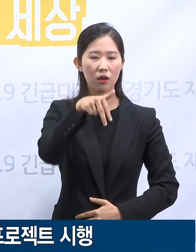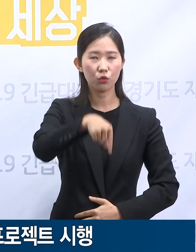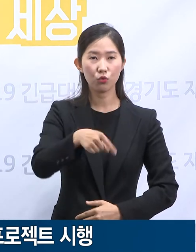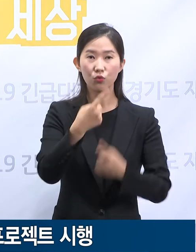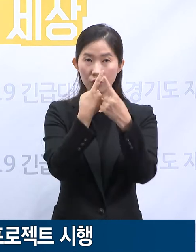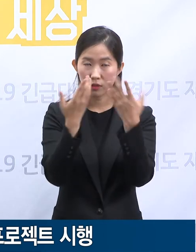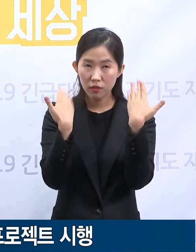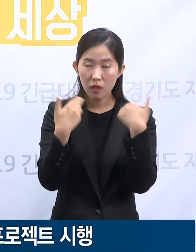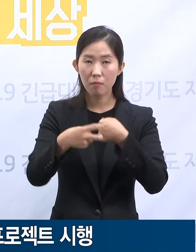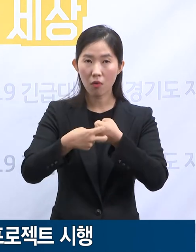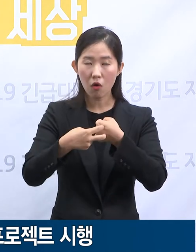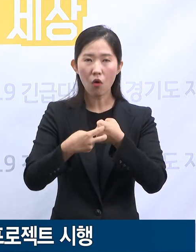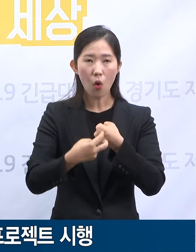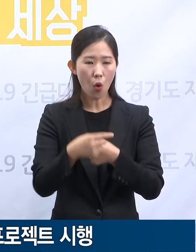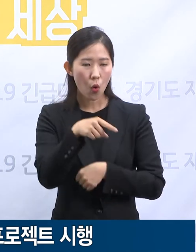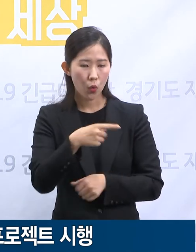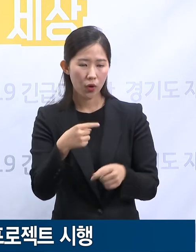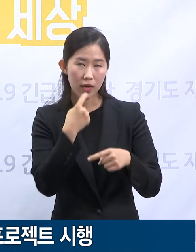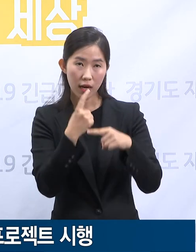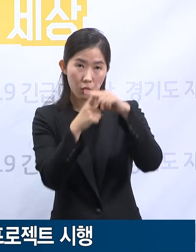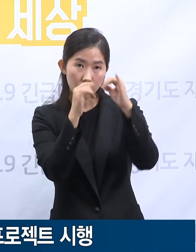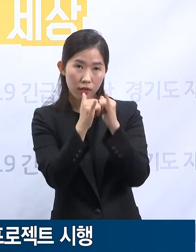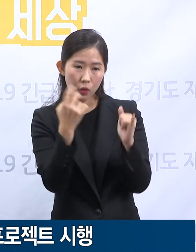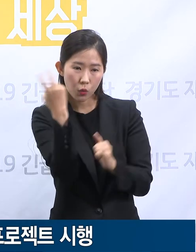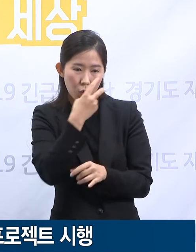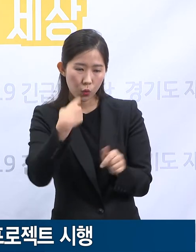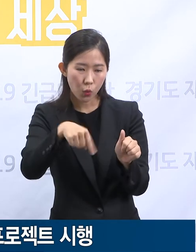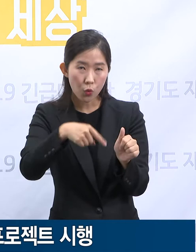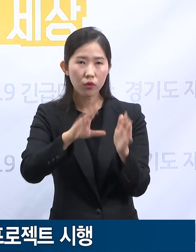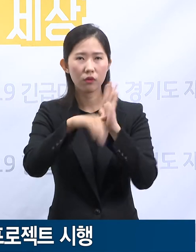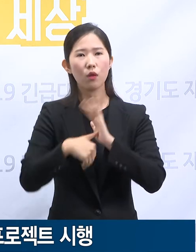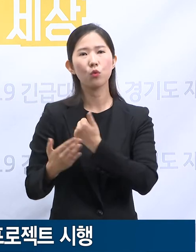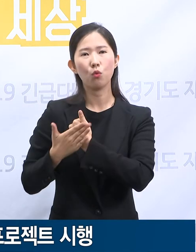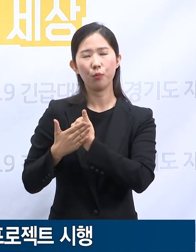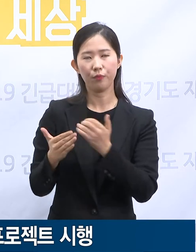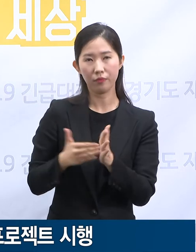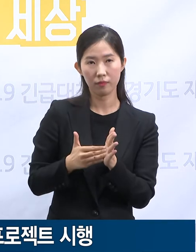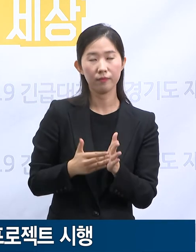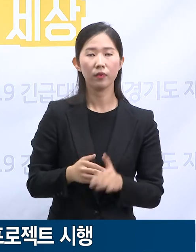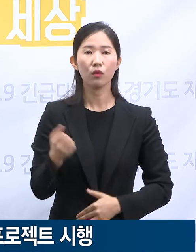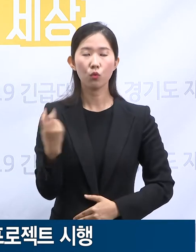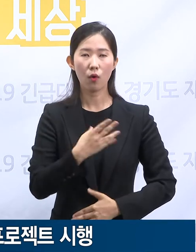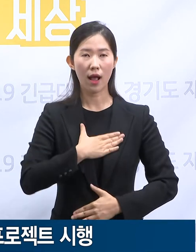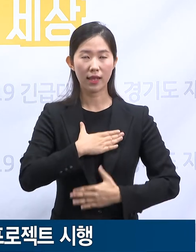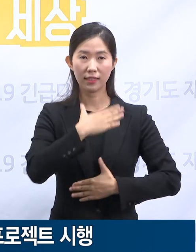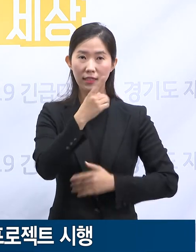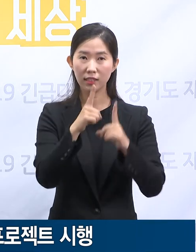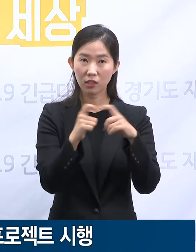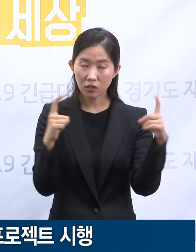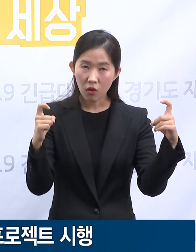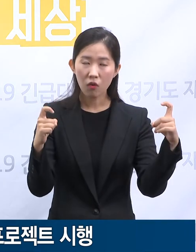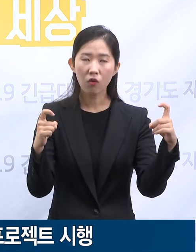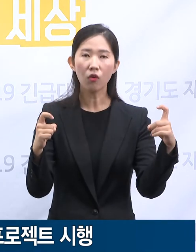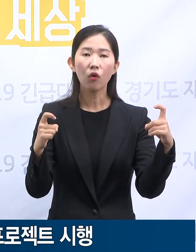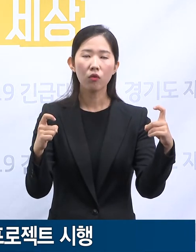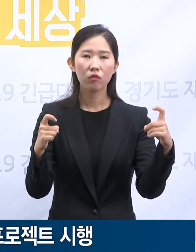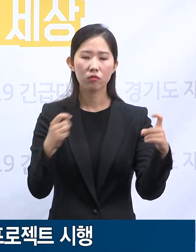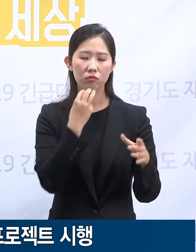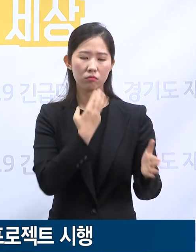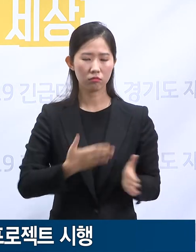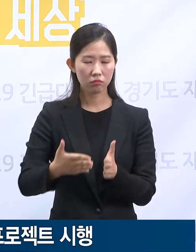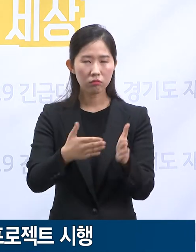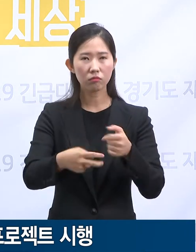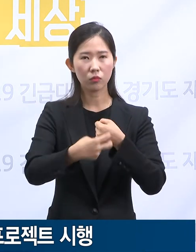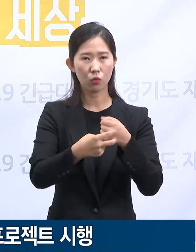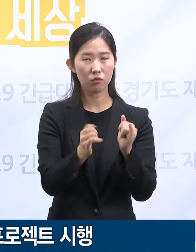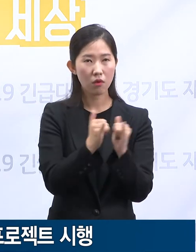간호사 재교육에 도움을 주셨습니다. 안성병원을 비롯한 경기도의료원의 의료인들은 익숙하지 않은 코로나19 중환자